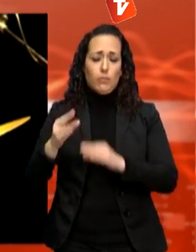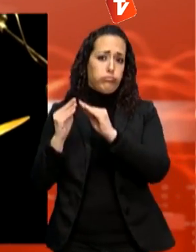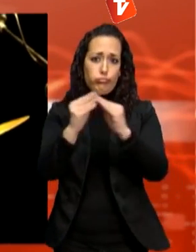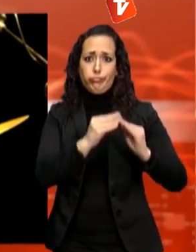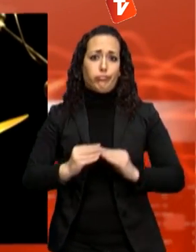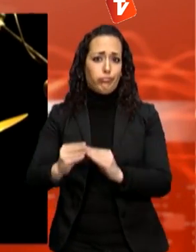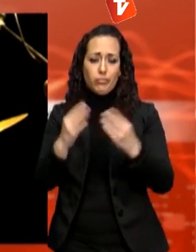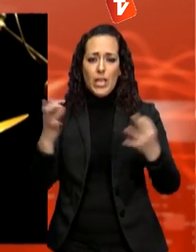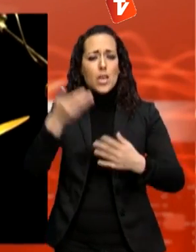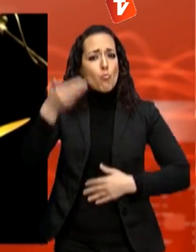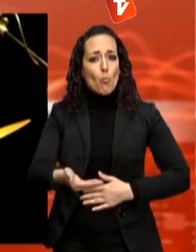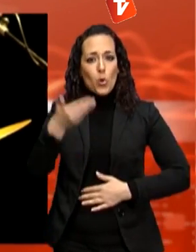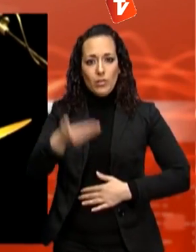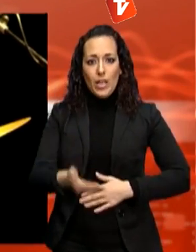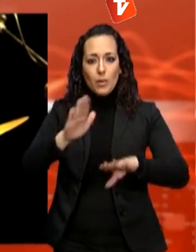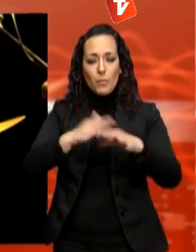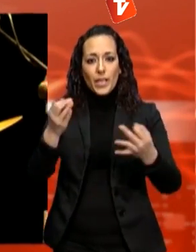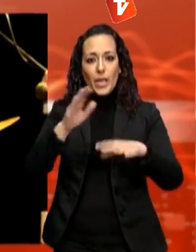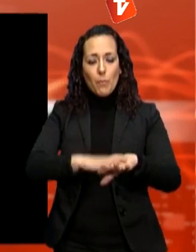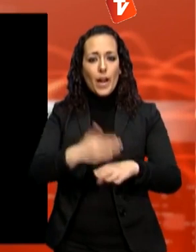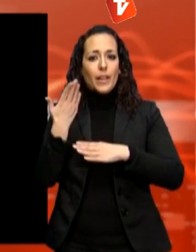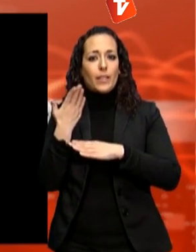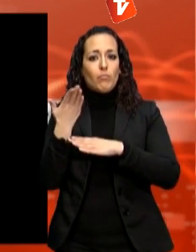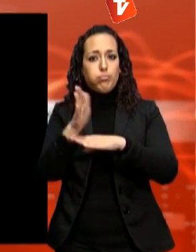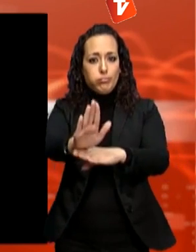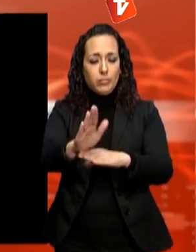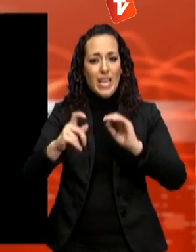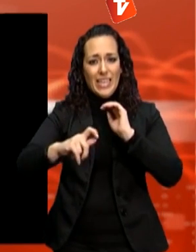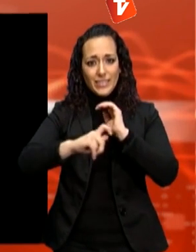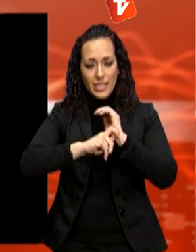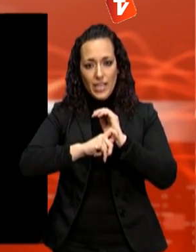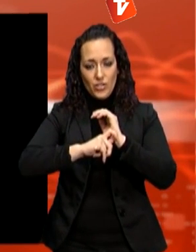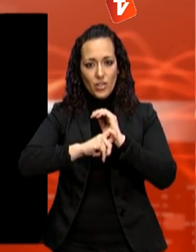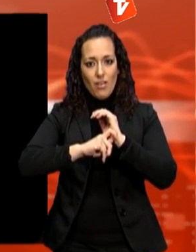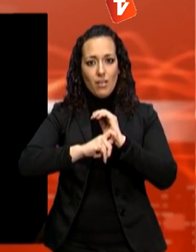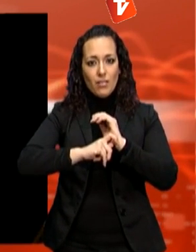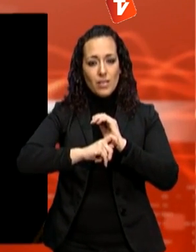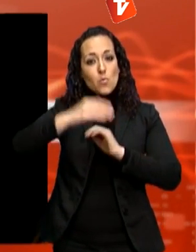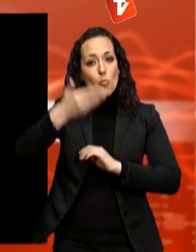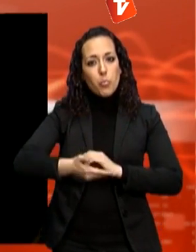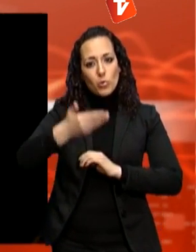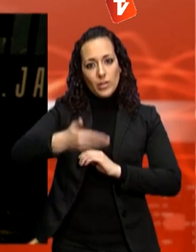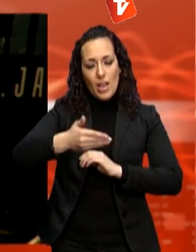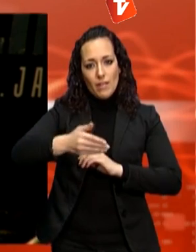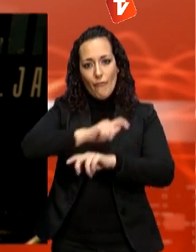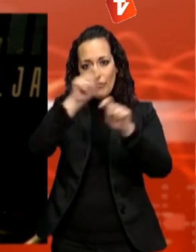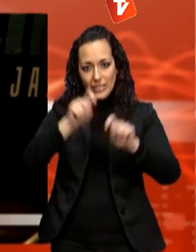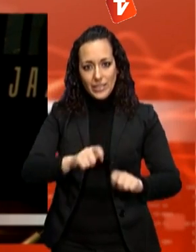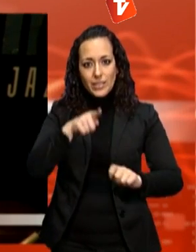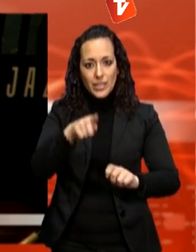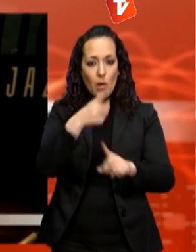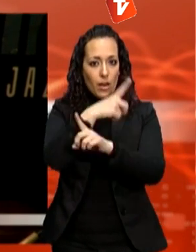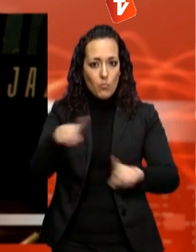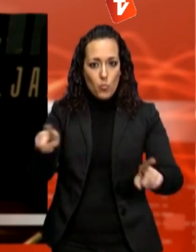importància estratègica del festival malgrat els ajustos pressupostaris. Que aquest festival, amb l'esforç de